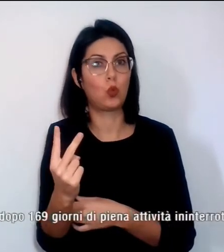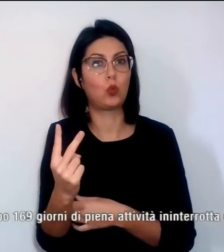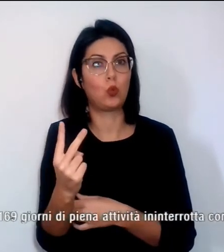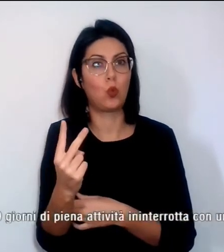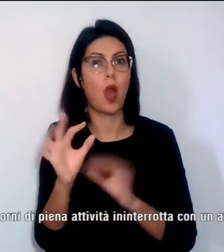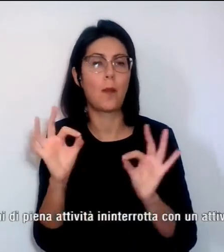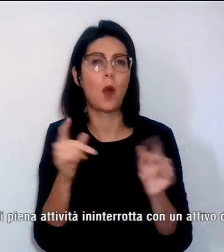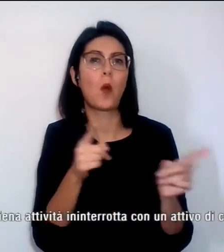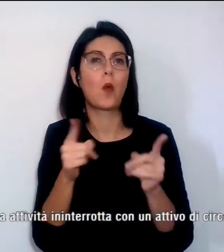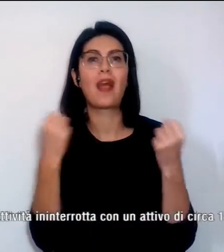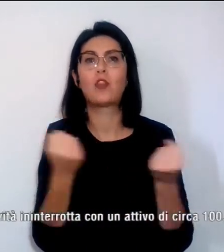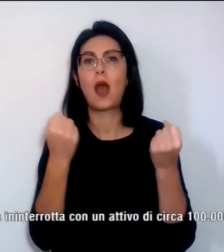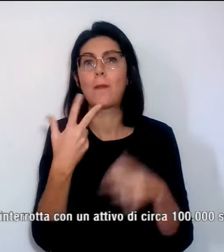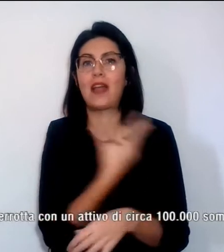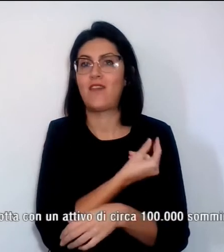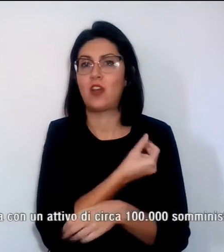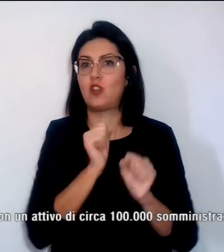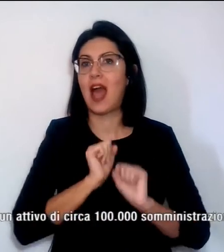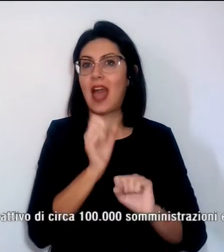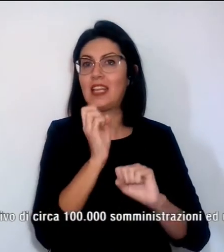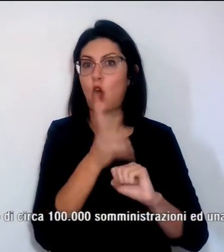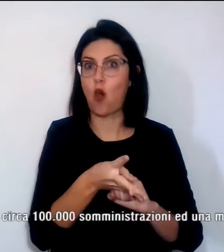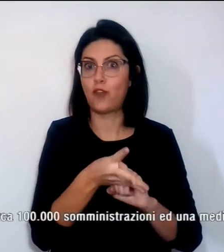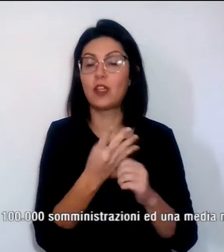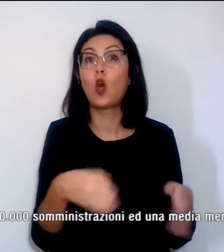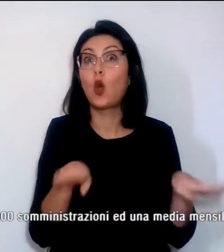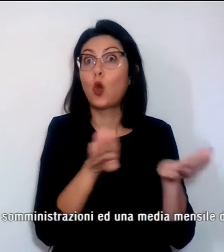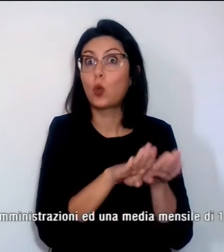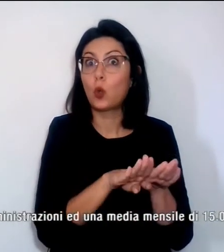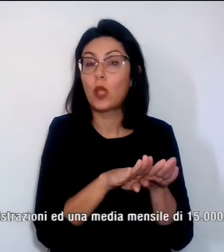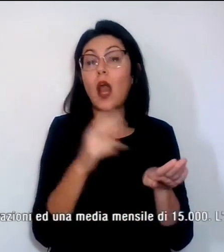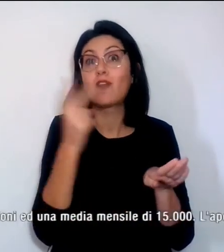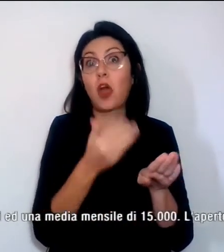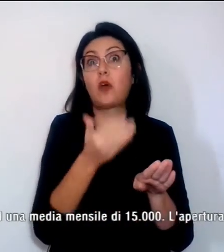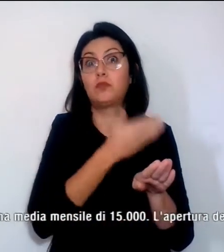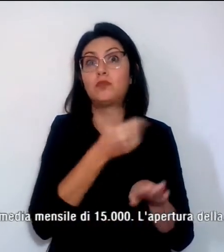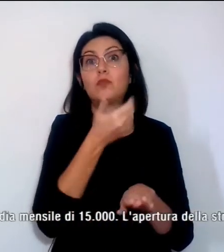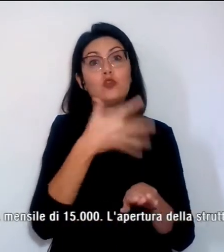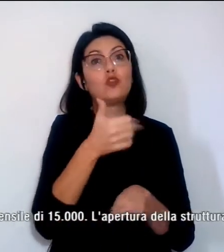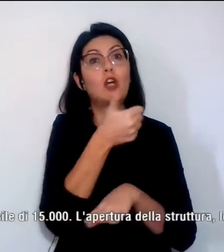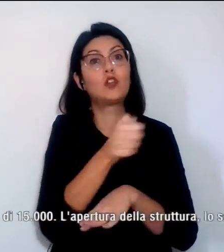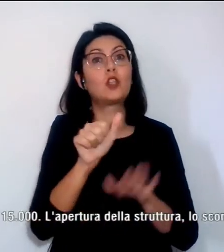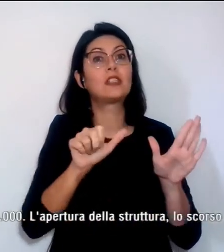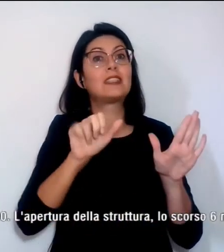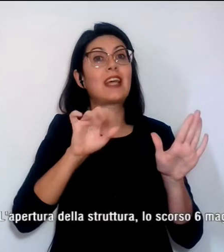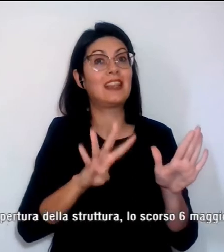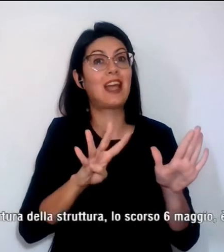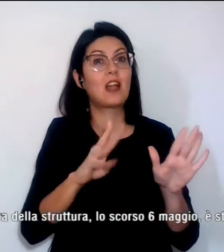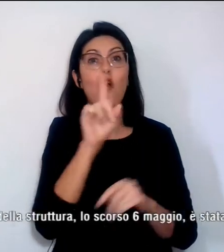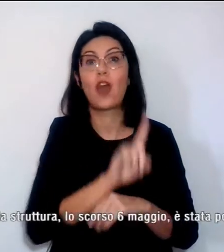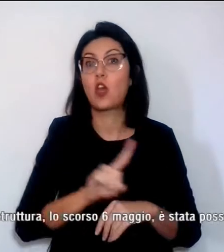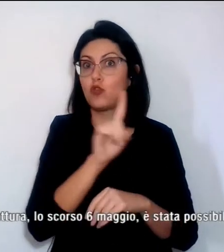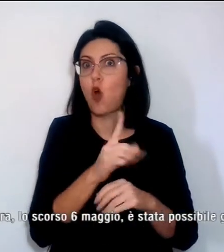vaccinale anti-Covid. Chiuderà dopo ben 169 giorni di piena attività,